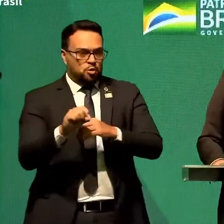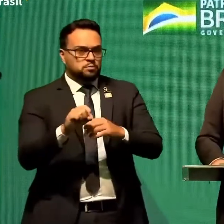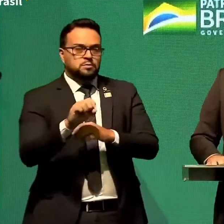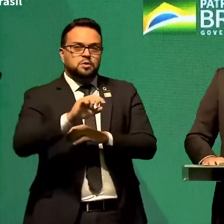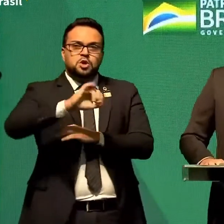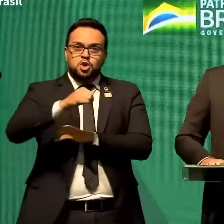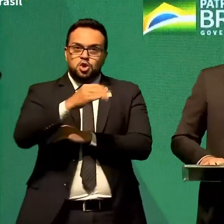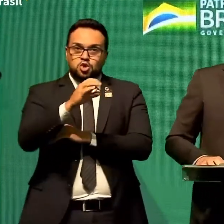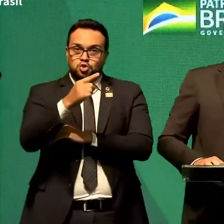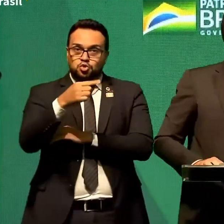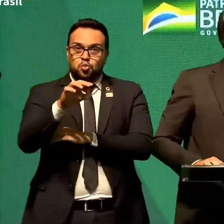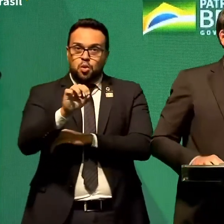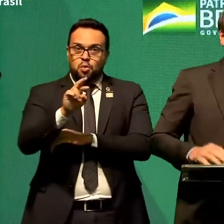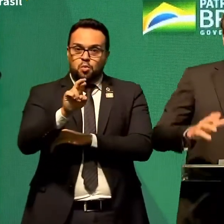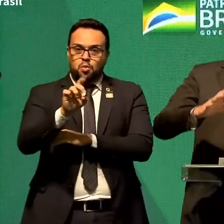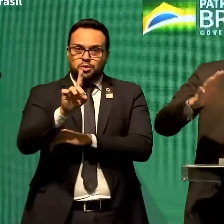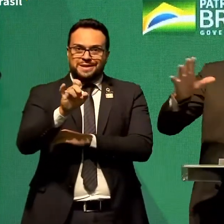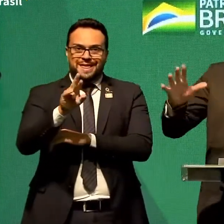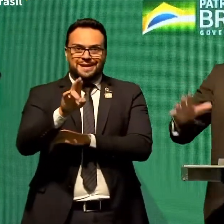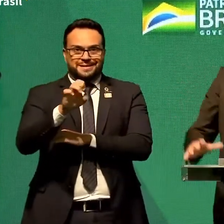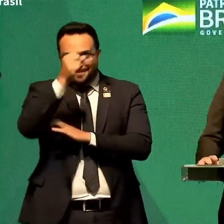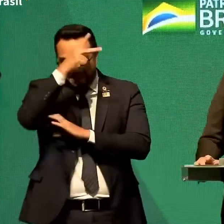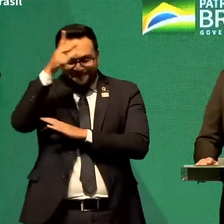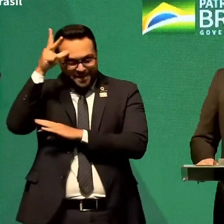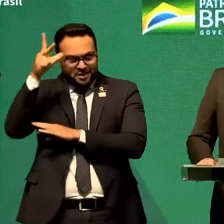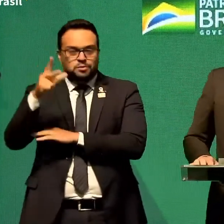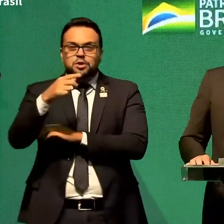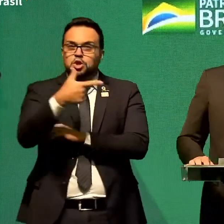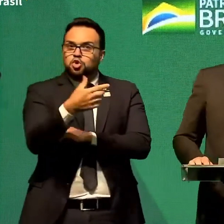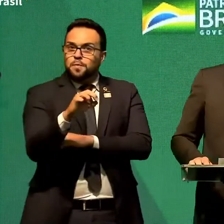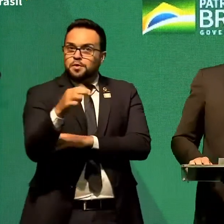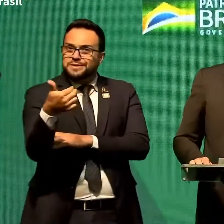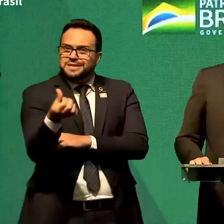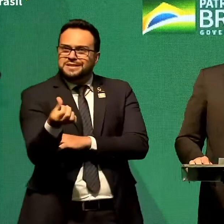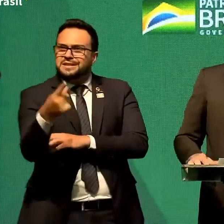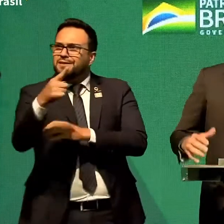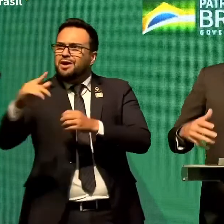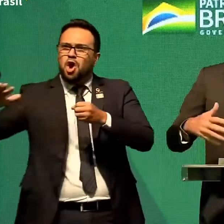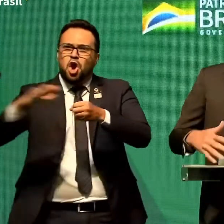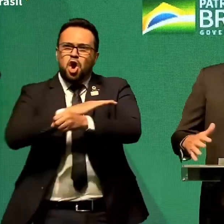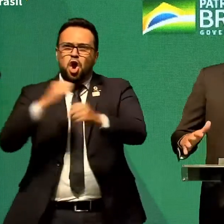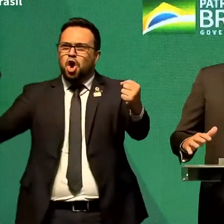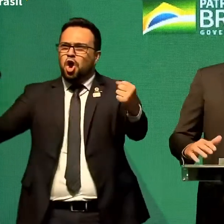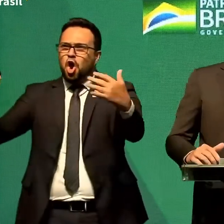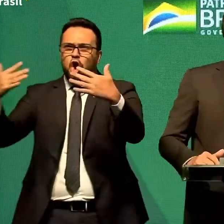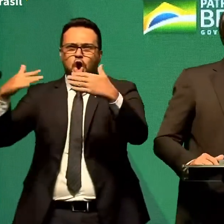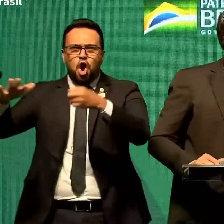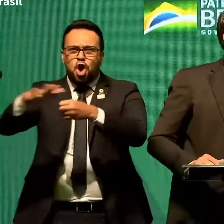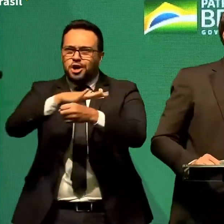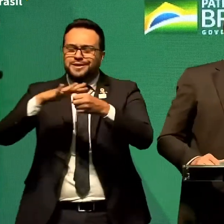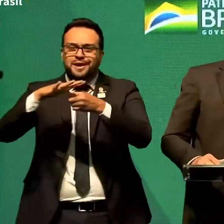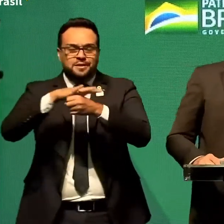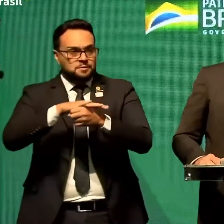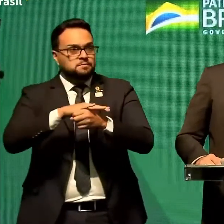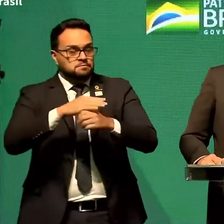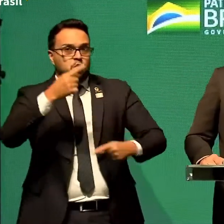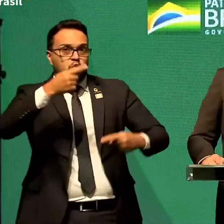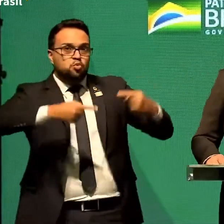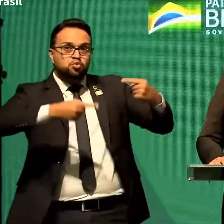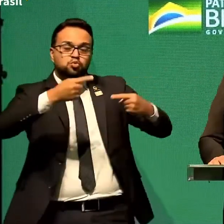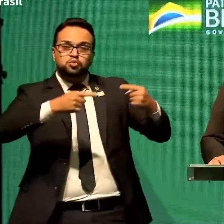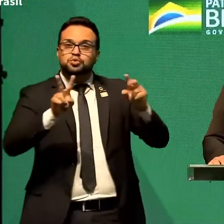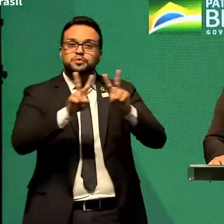em 2016. Aqui estava cheio, lotado. Discutimos a